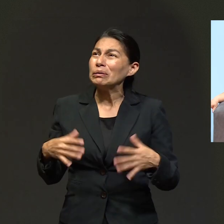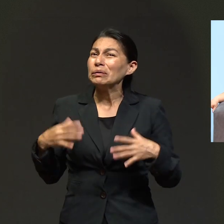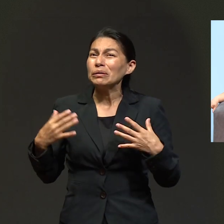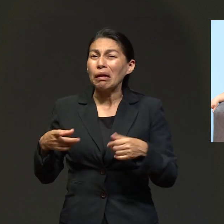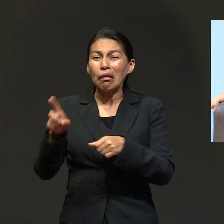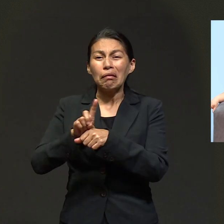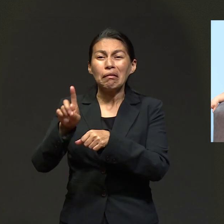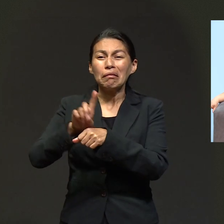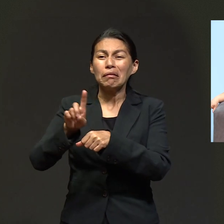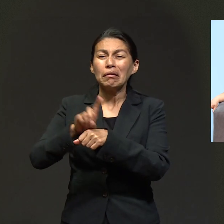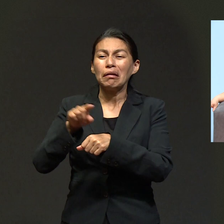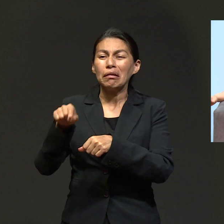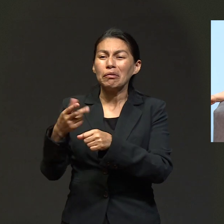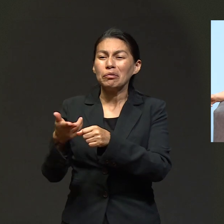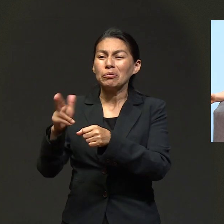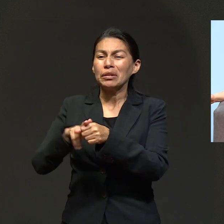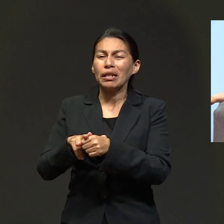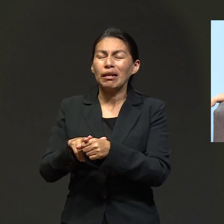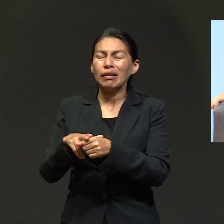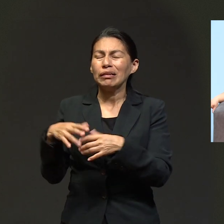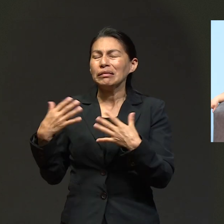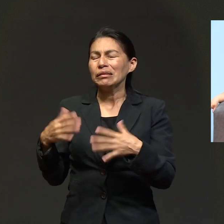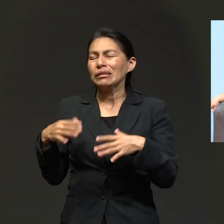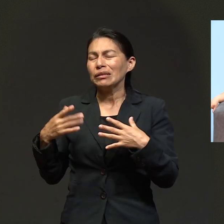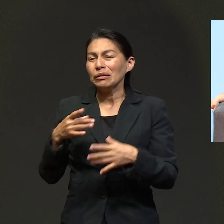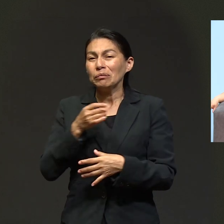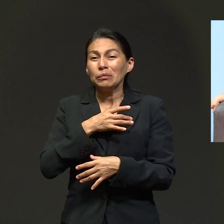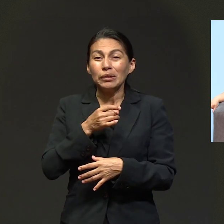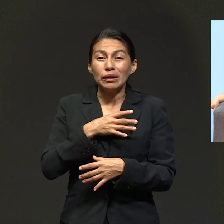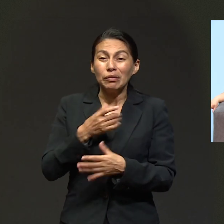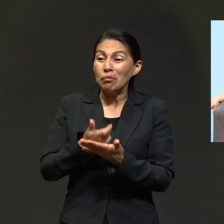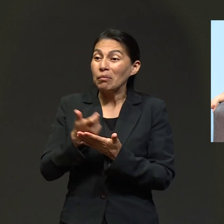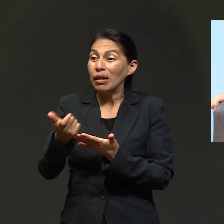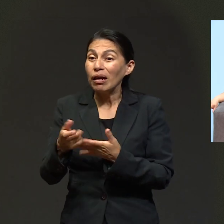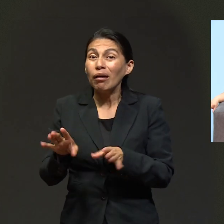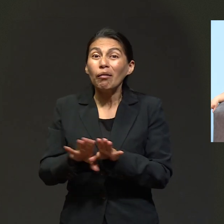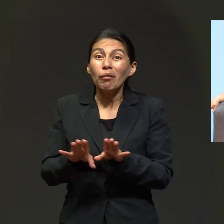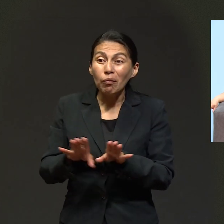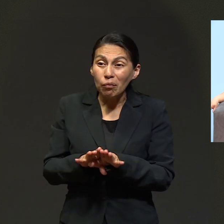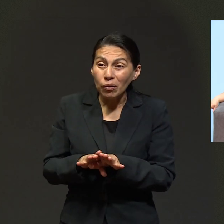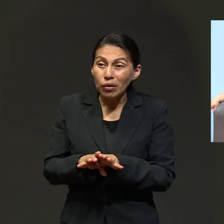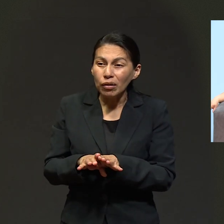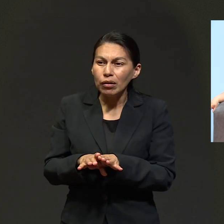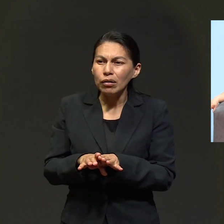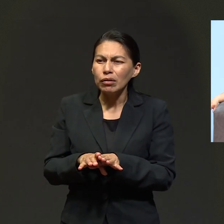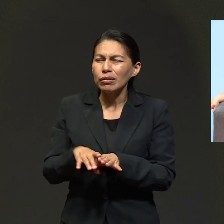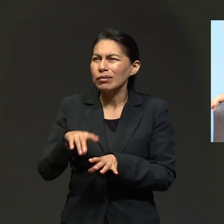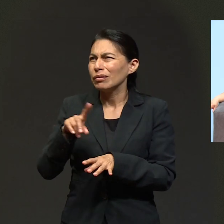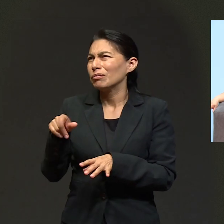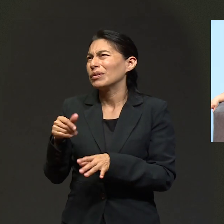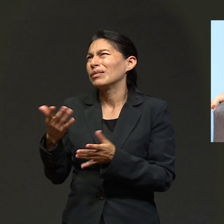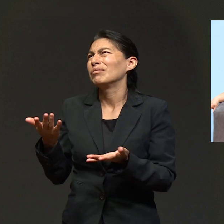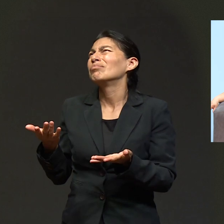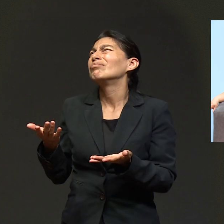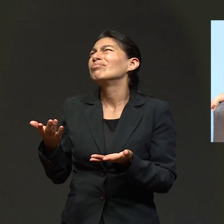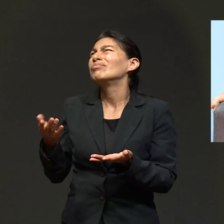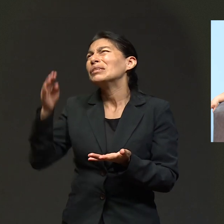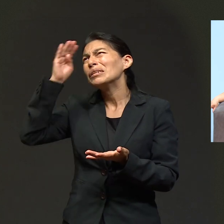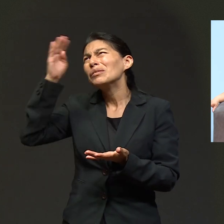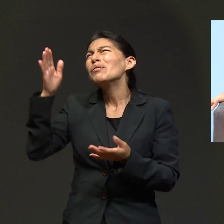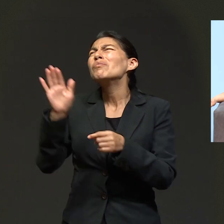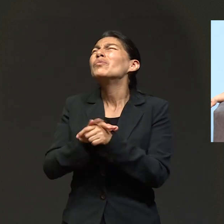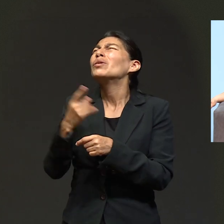para pagar todo esto? Y fueron muchos días que estuve internada y yo tenía miedo, porque yo decía, ¿cómo voy a pagar? Pero